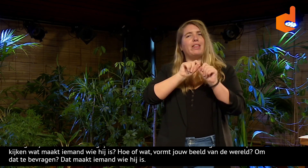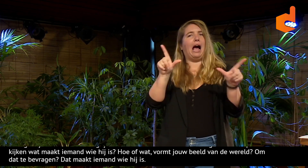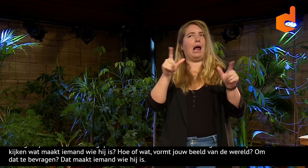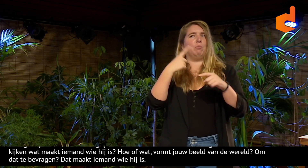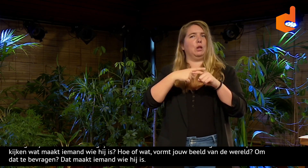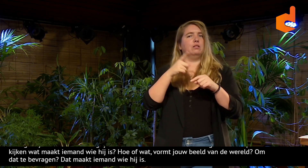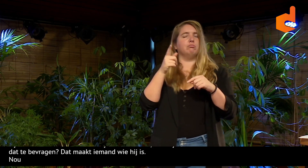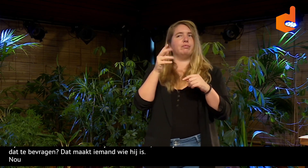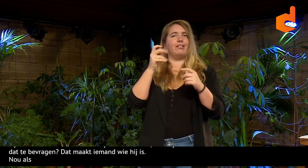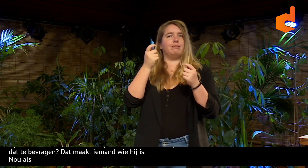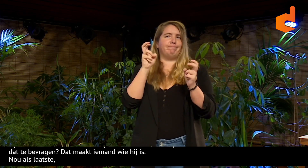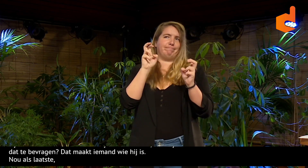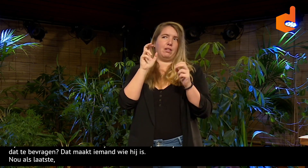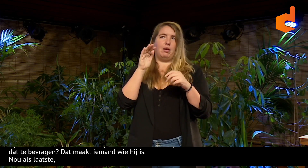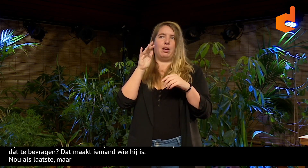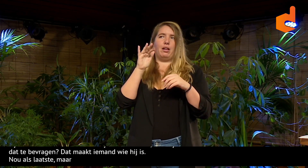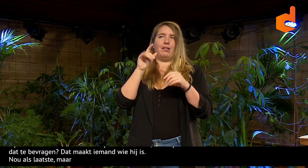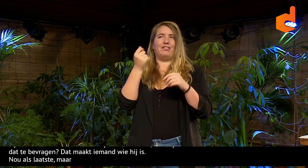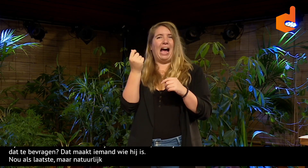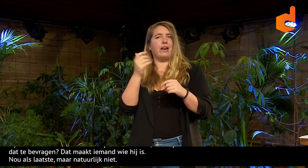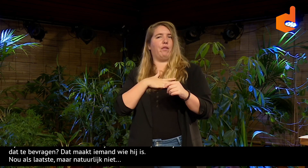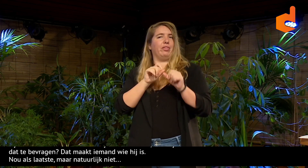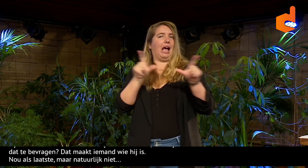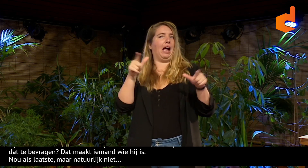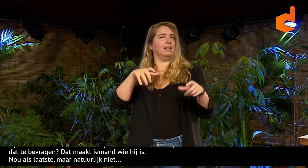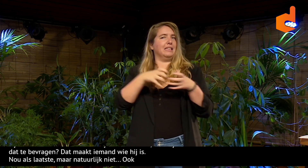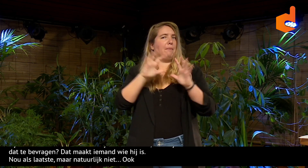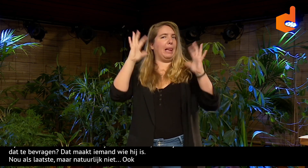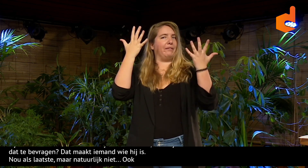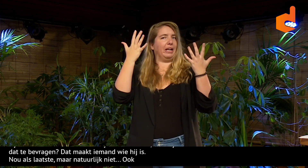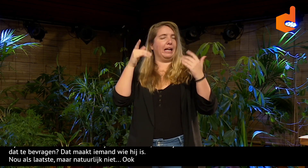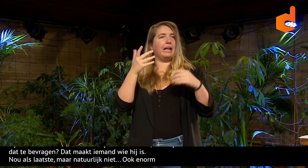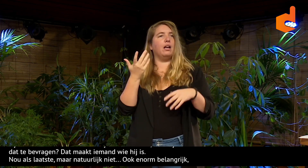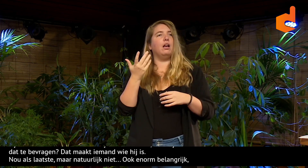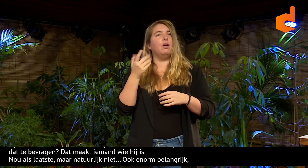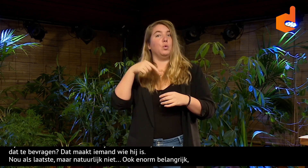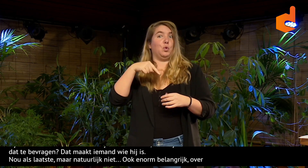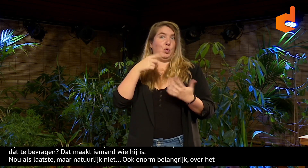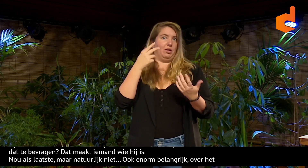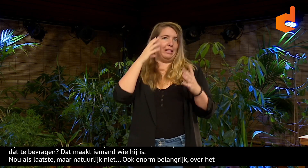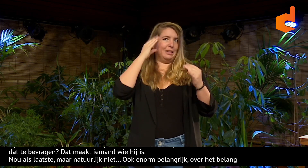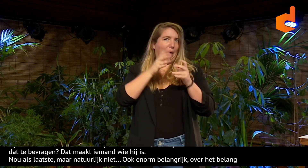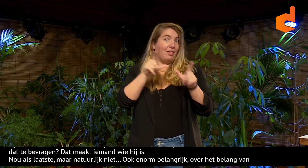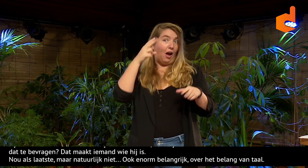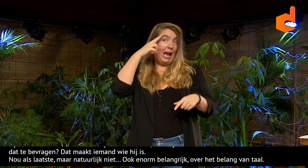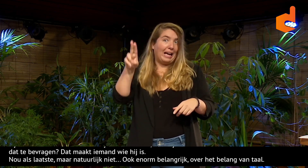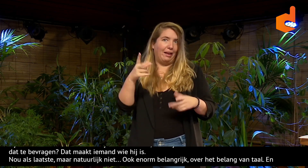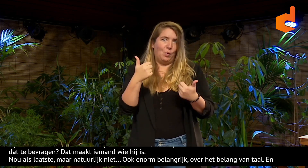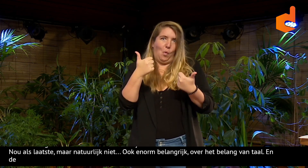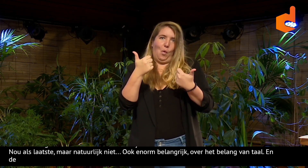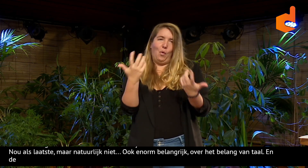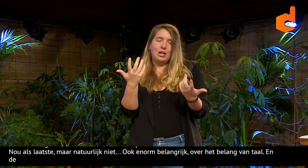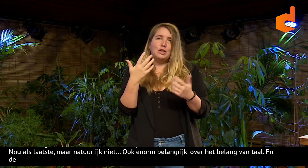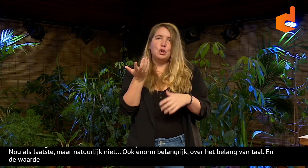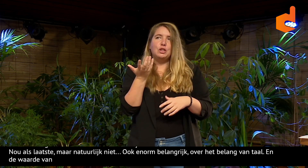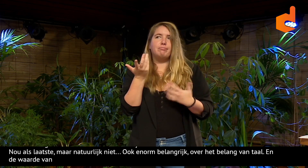Als laatste, maar natuurlijk niet, maar ook natuurlijk enorm belangrijk, over het belang van taal en de waarde van taal in de